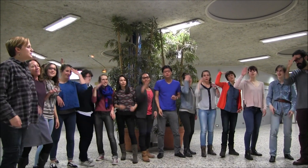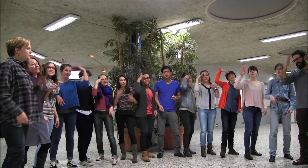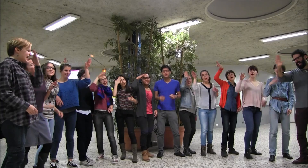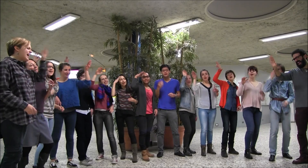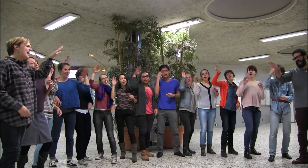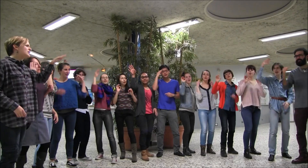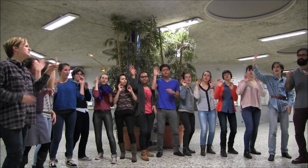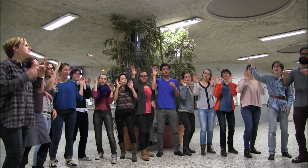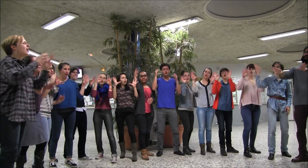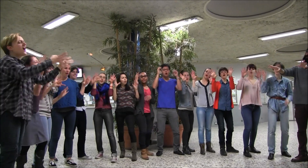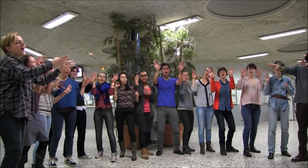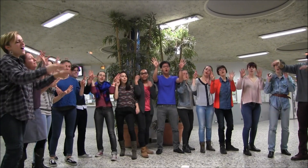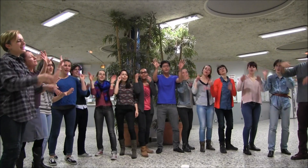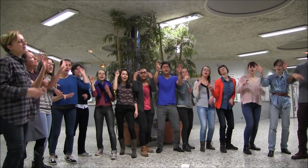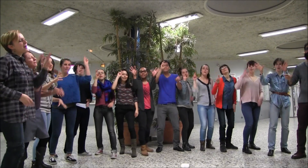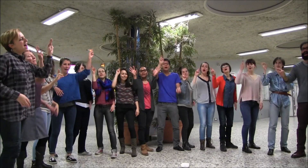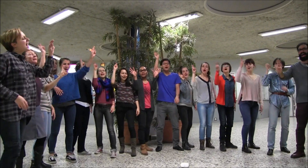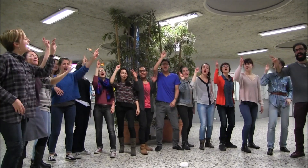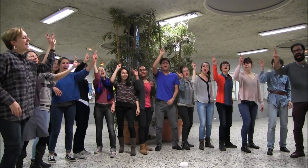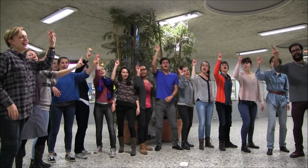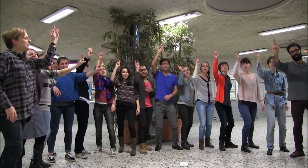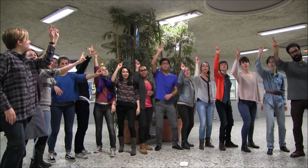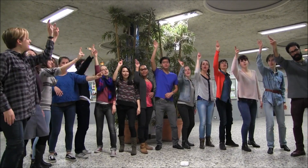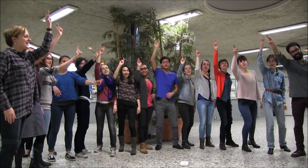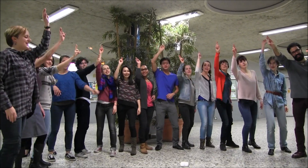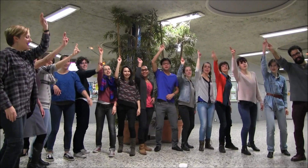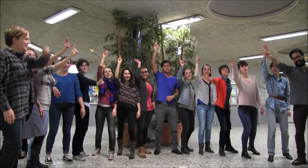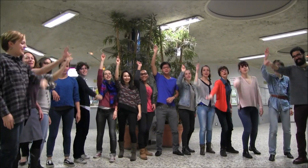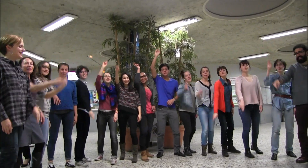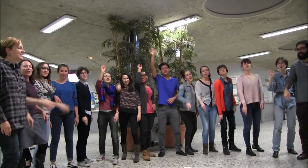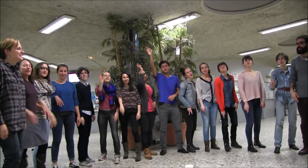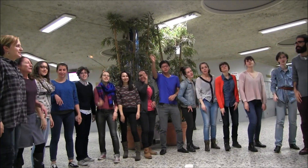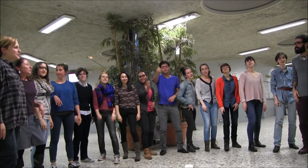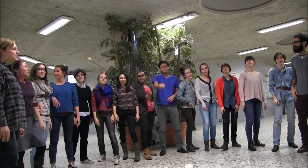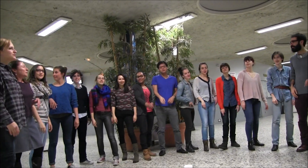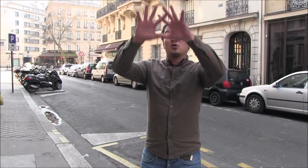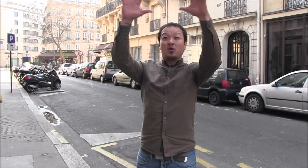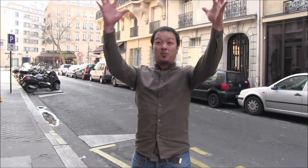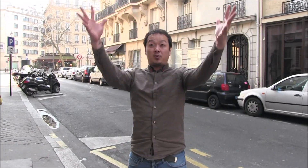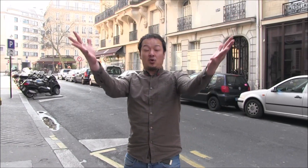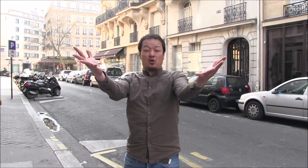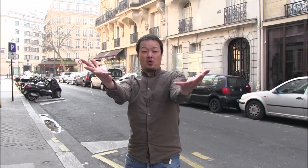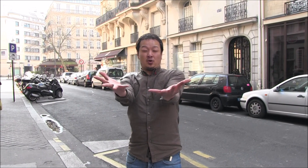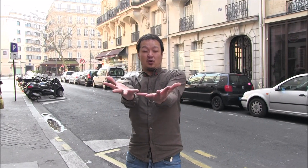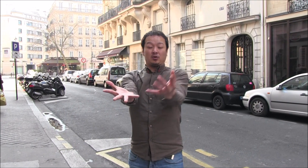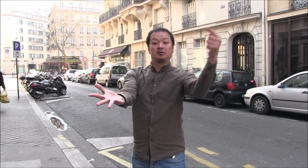tu sais le temps n'a pas de prix Toute ta vie,